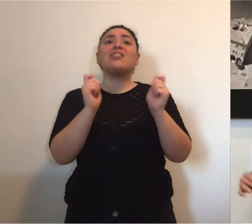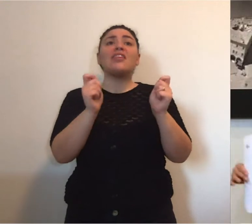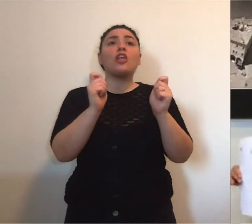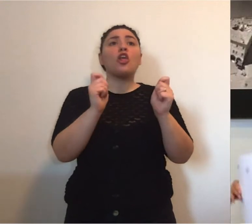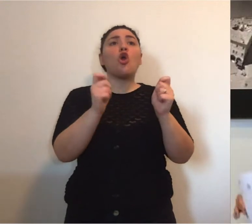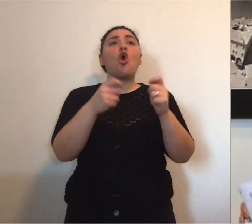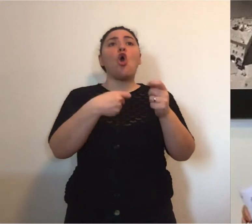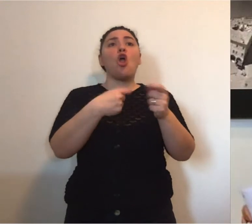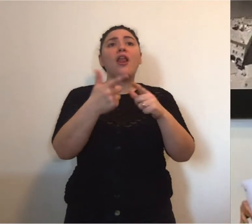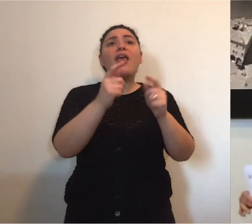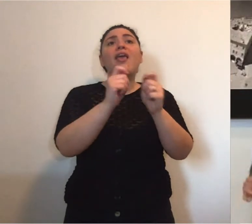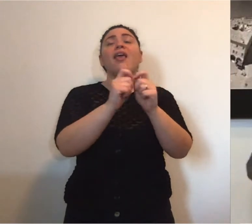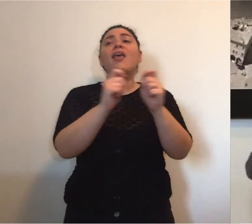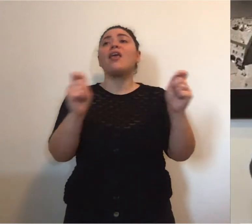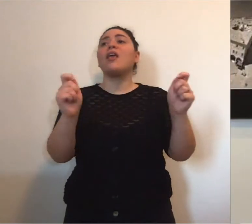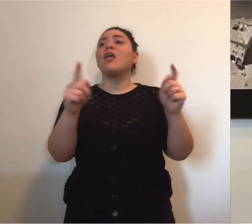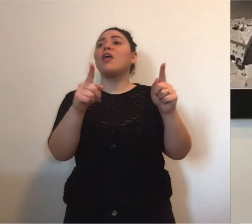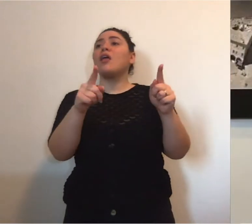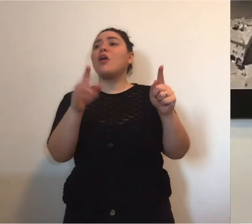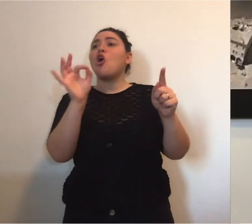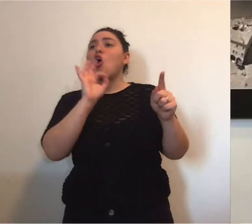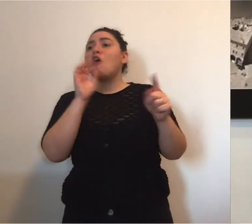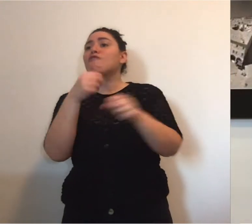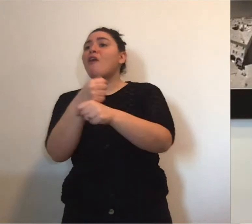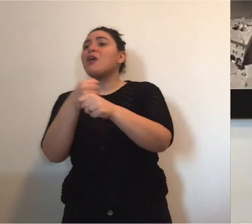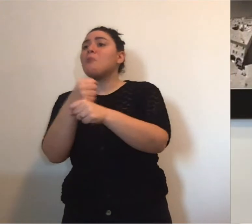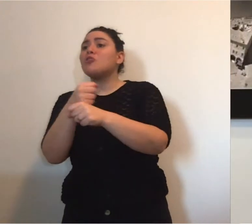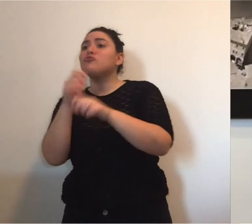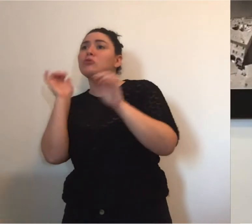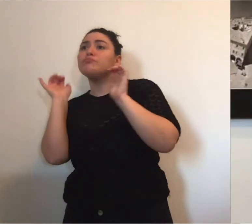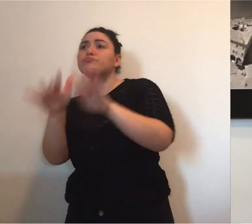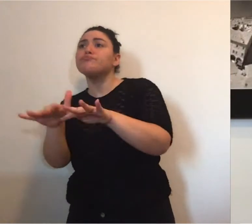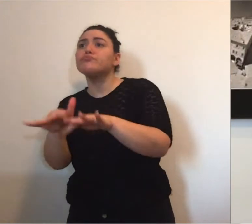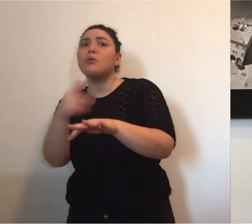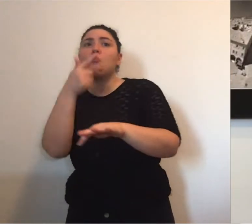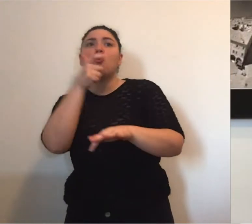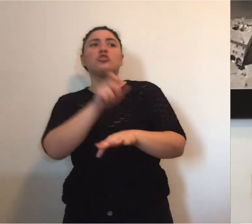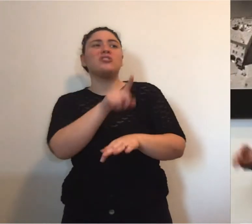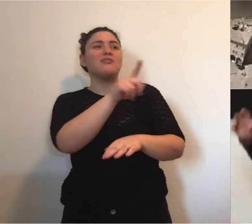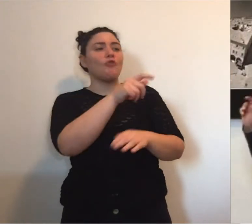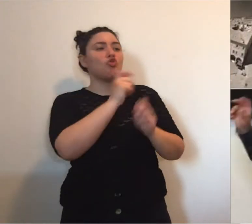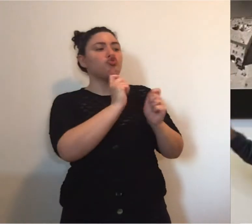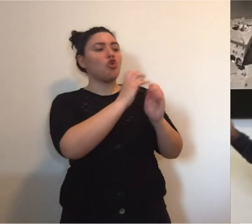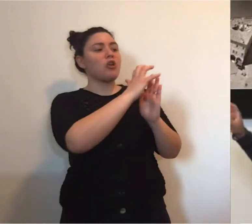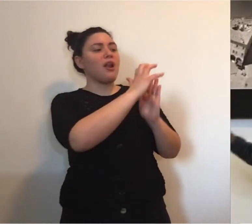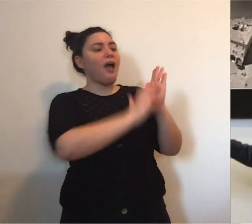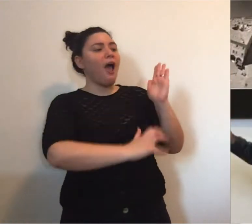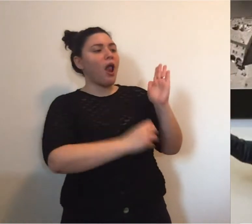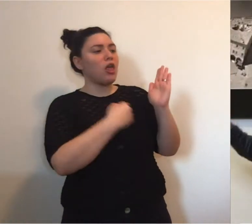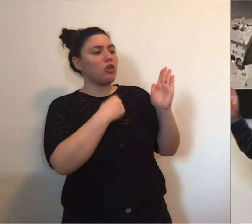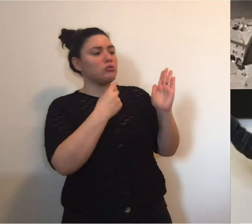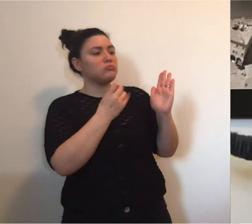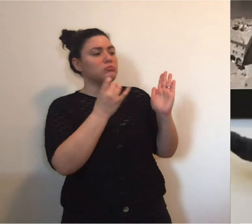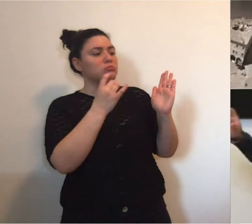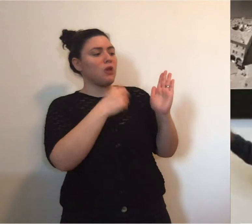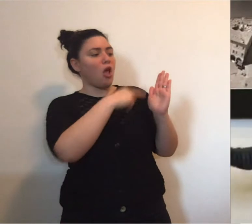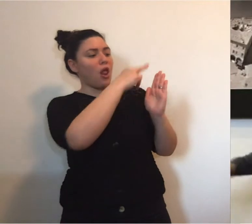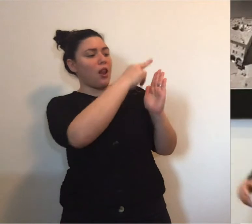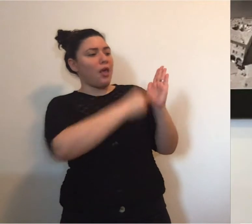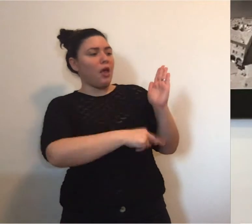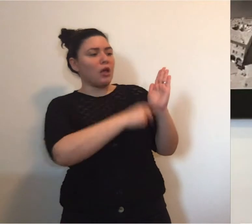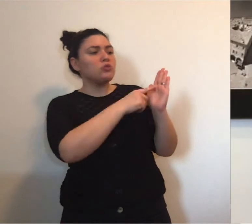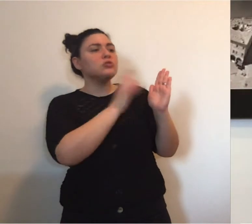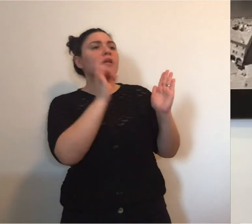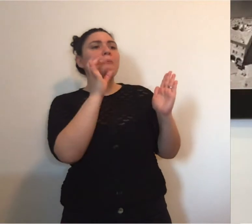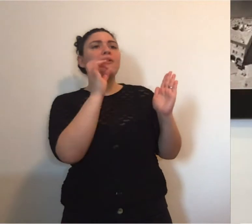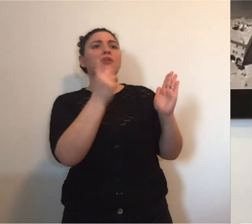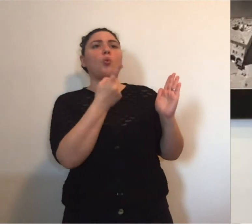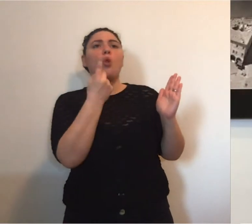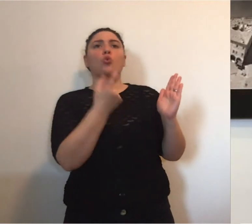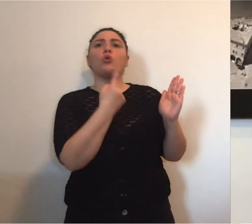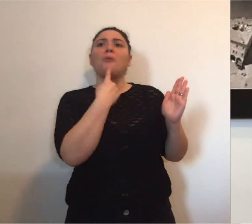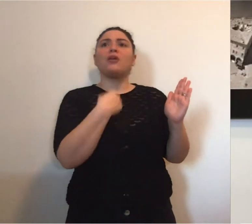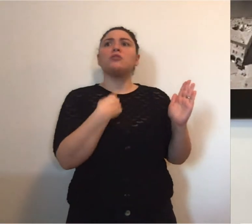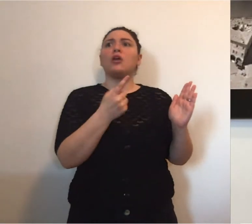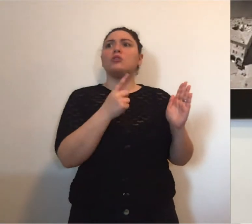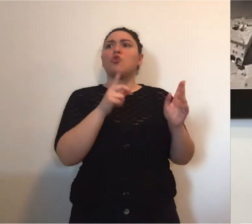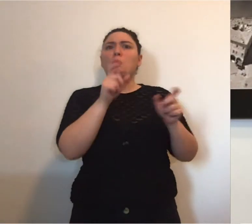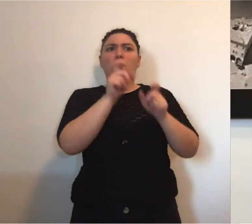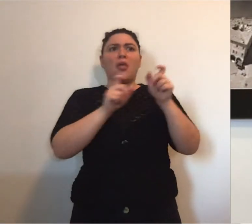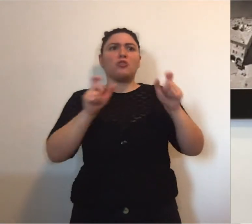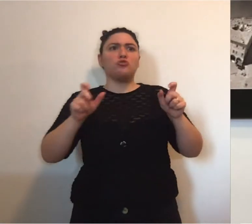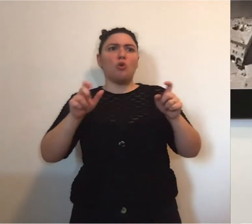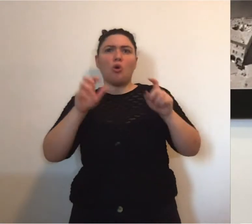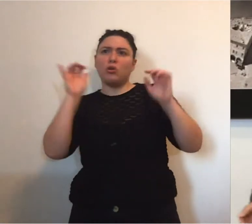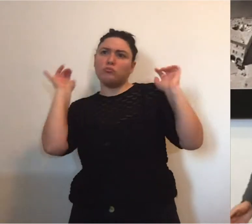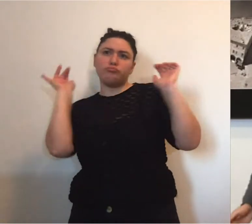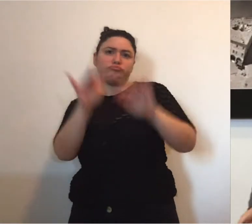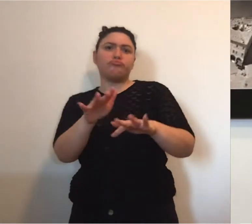'assalto edicole e farmacie perché nella prima informazione che qualcuno ha voluto